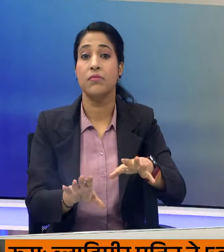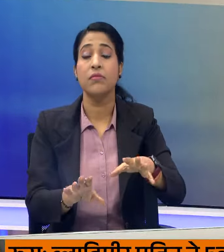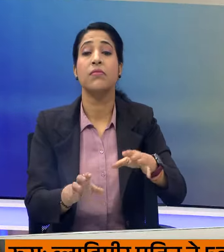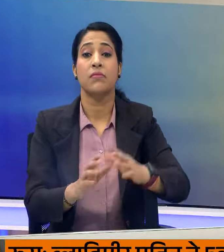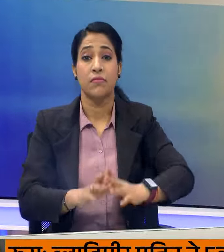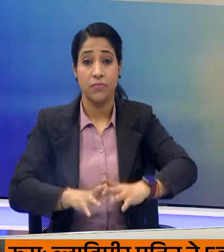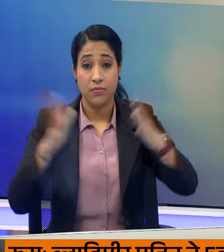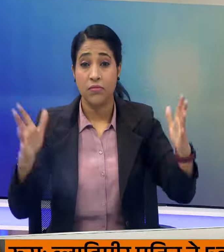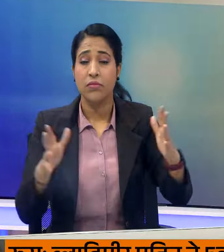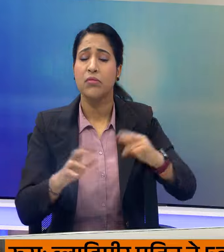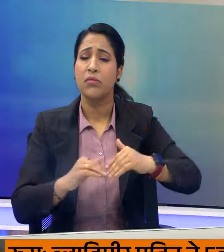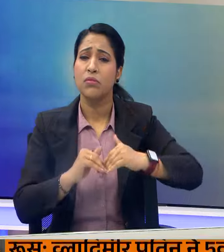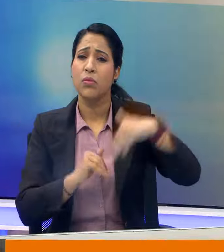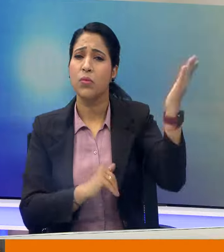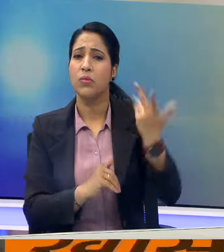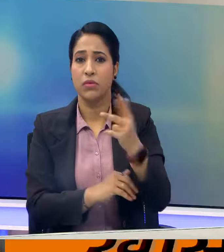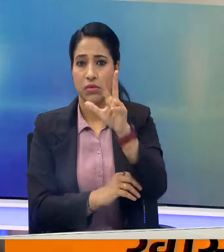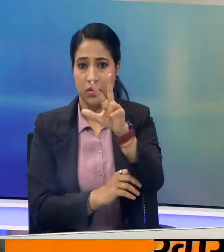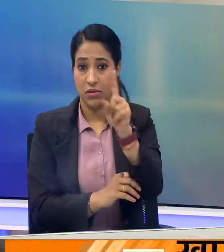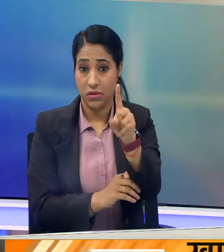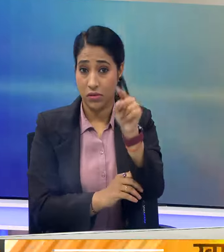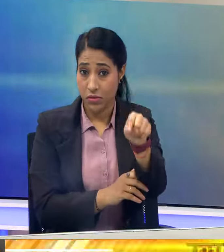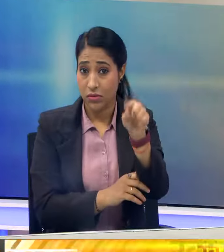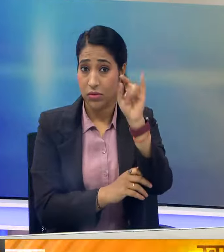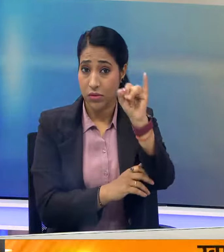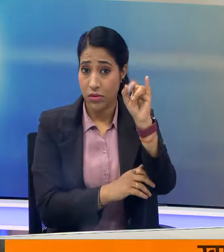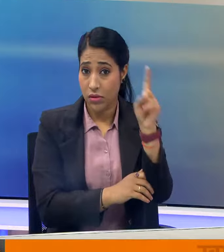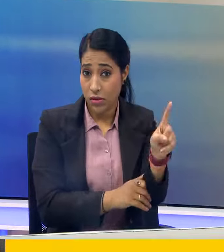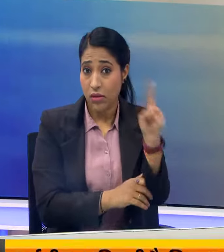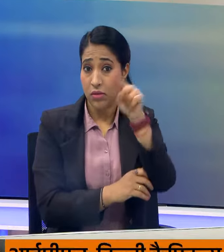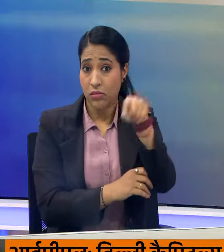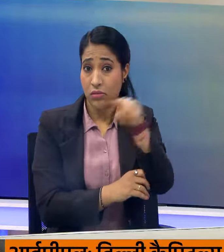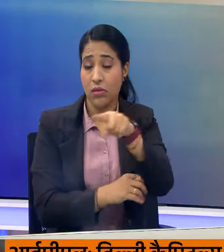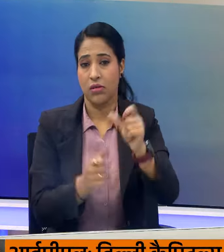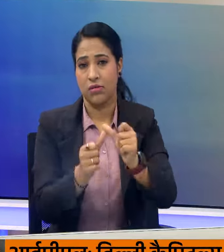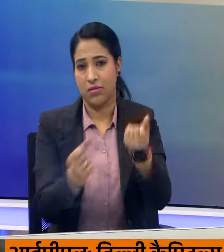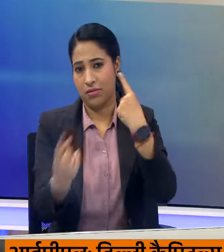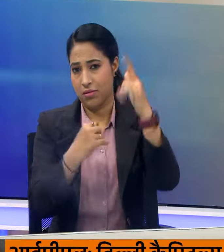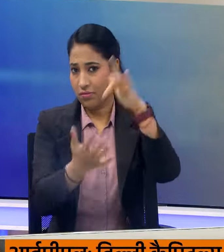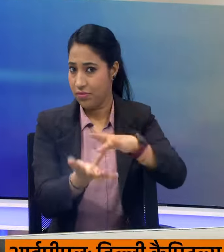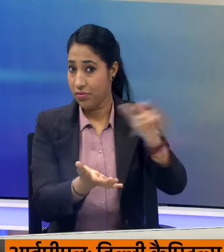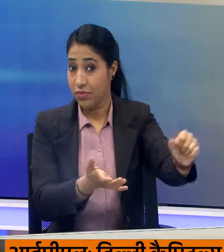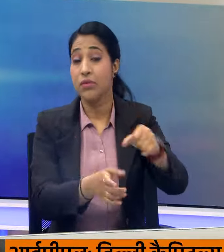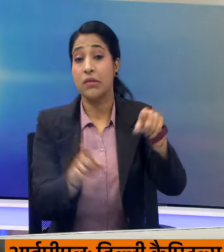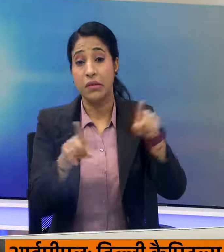इसमें सबसे अधिक 80.6 प्रतीशत मतदान असम में दर्ज हुआ है